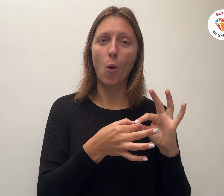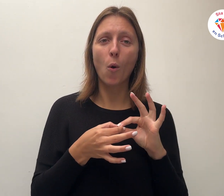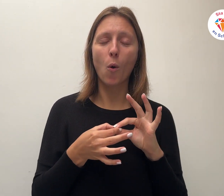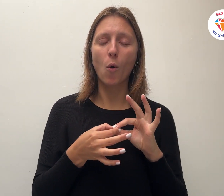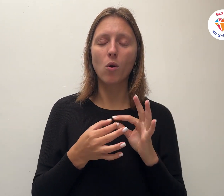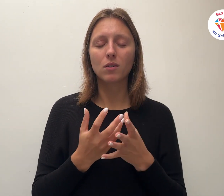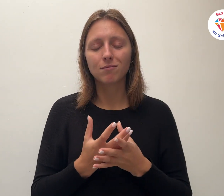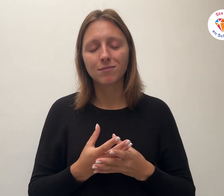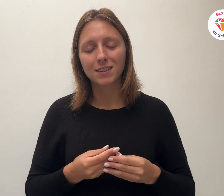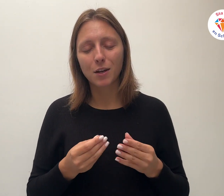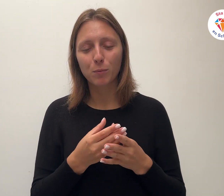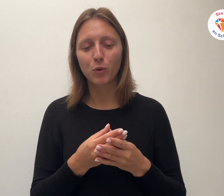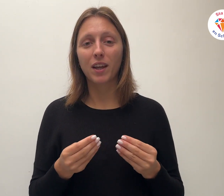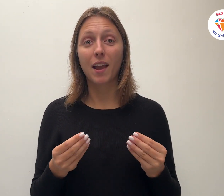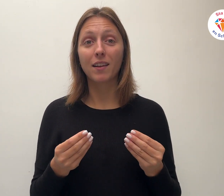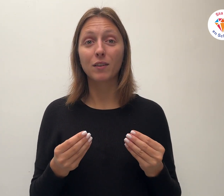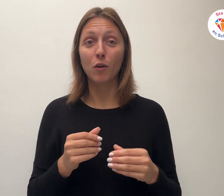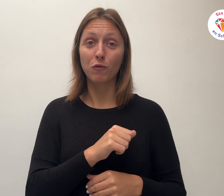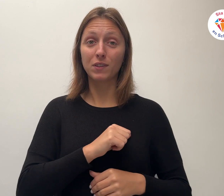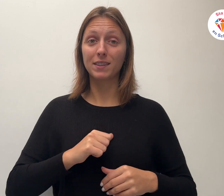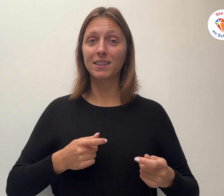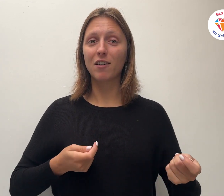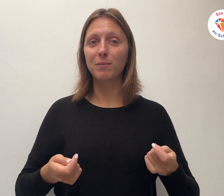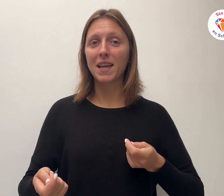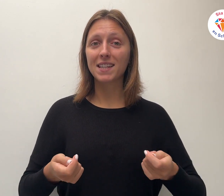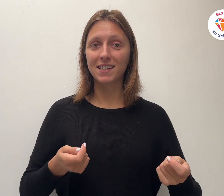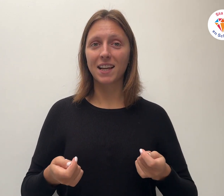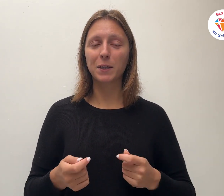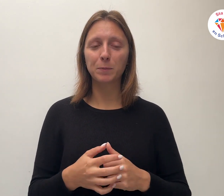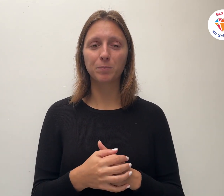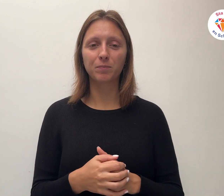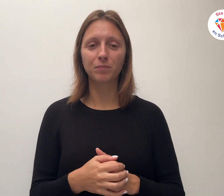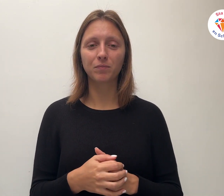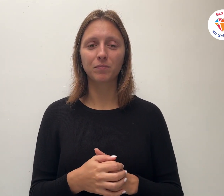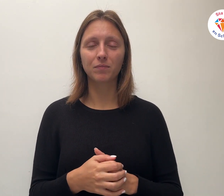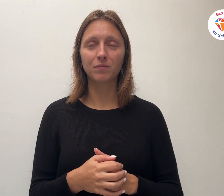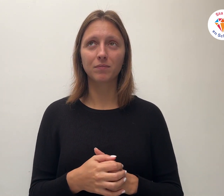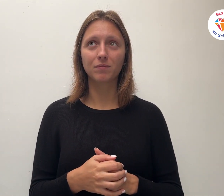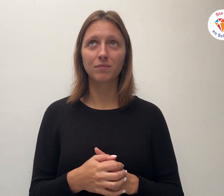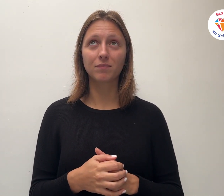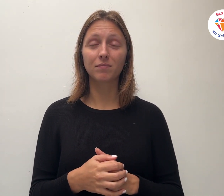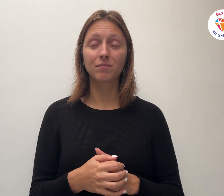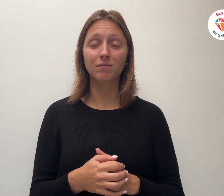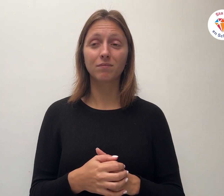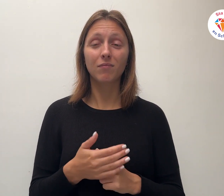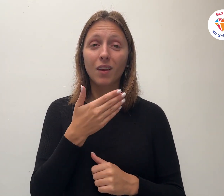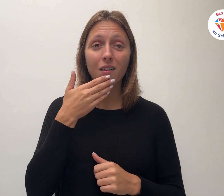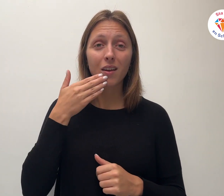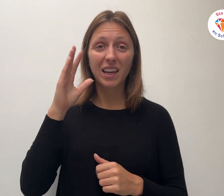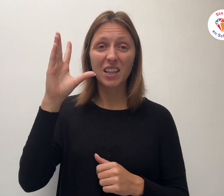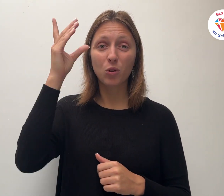Zachtmoedigheid Of zelfbeheersing Zonder God zijn we een mooi leeg omhulsel